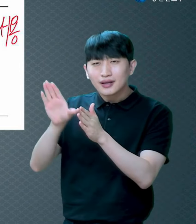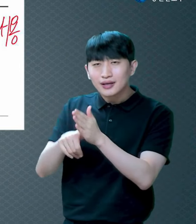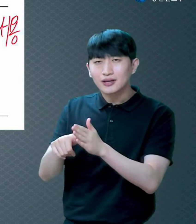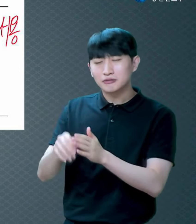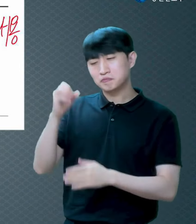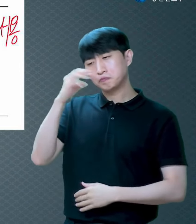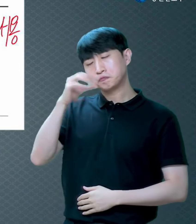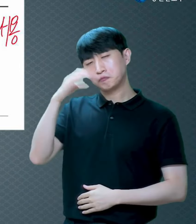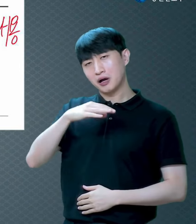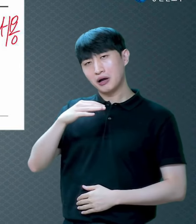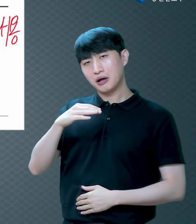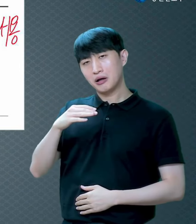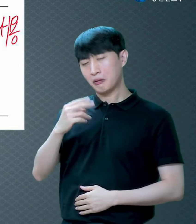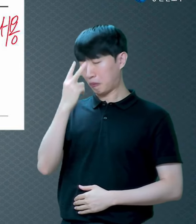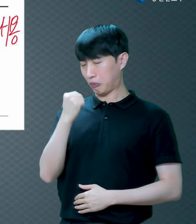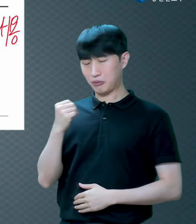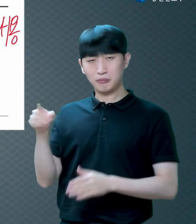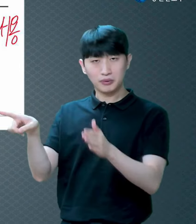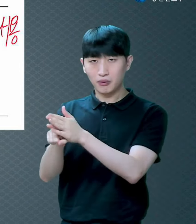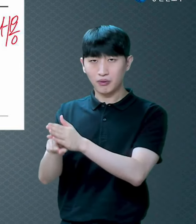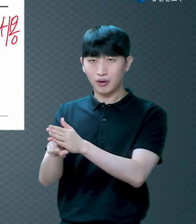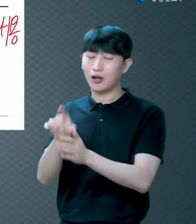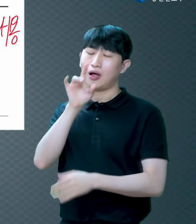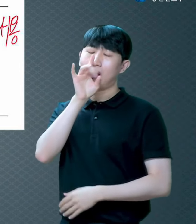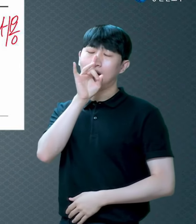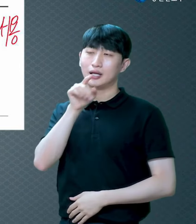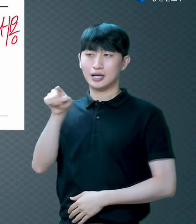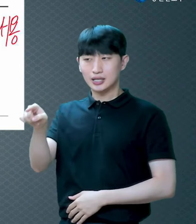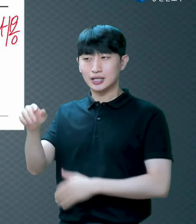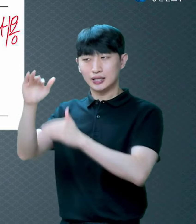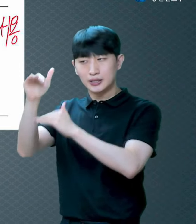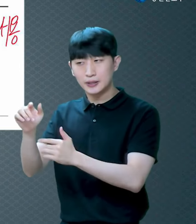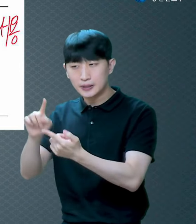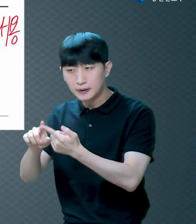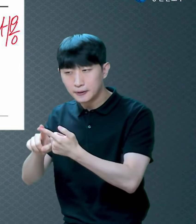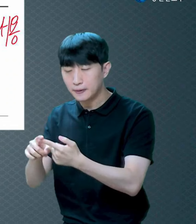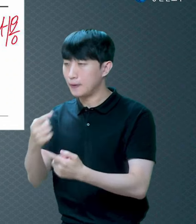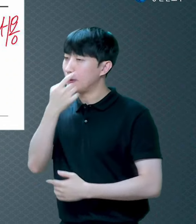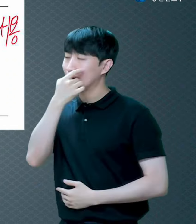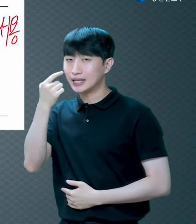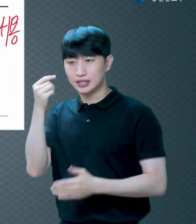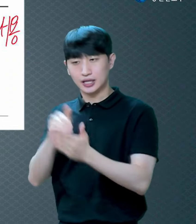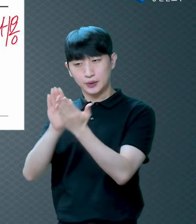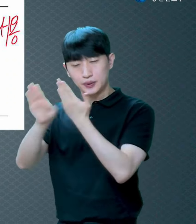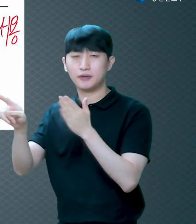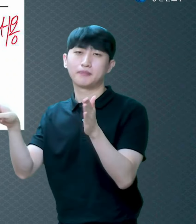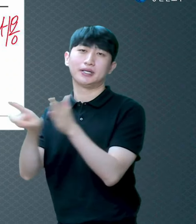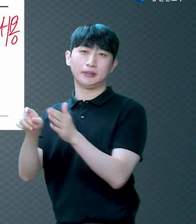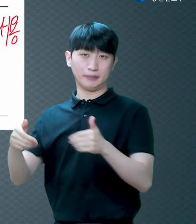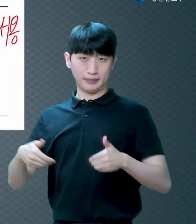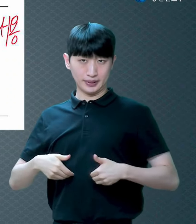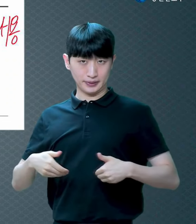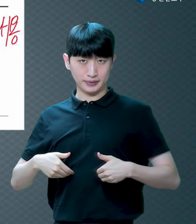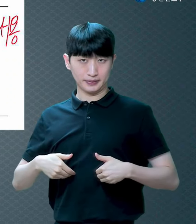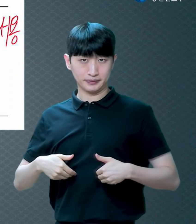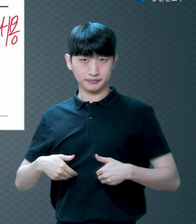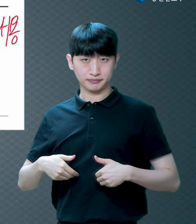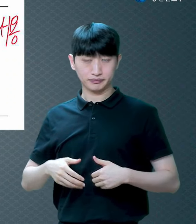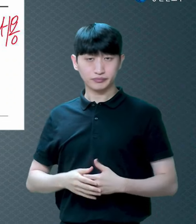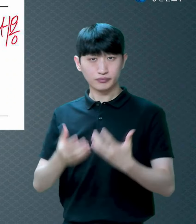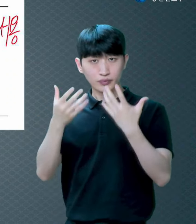예수 믿으세요 예 믿습니다 천국 가실 수 있겠어요 아유 부족해서요